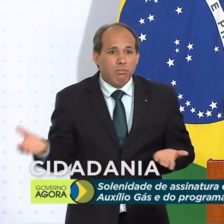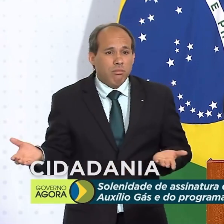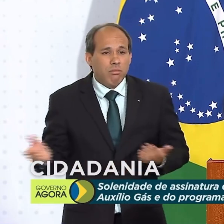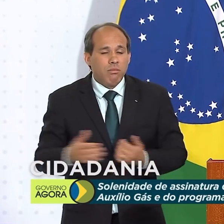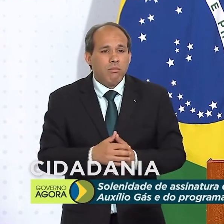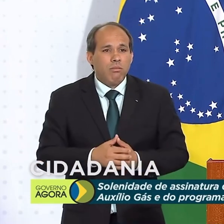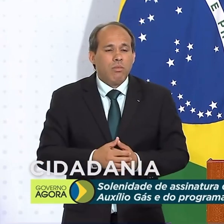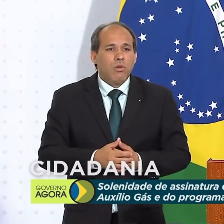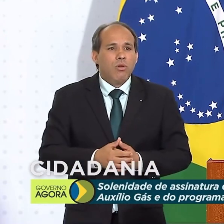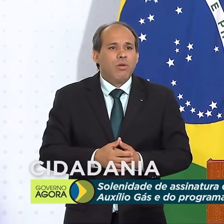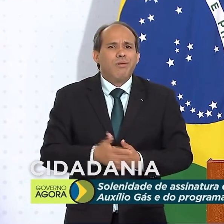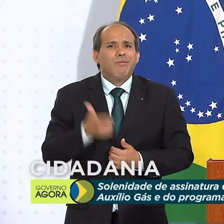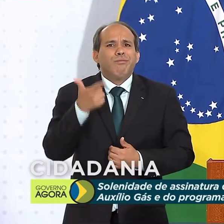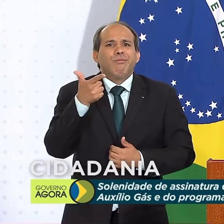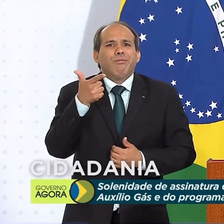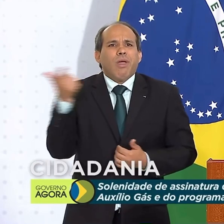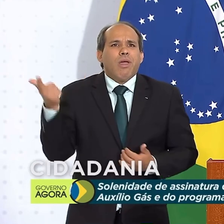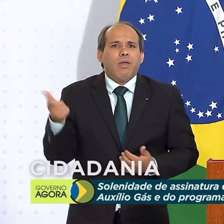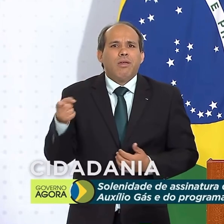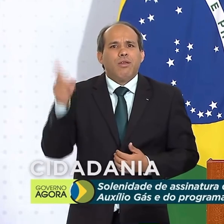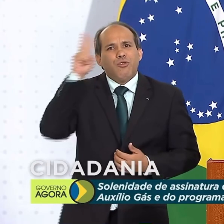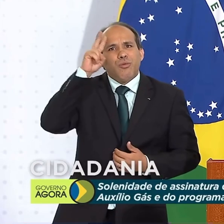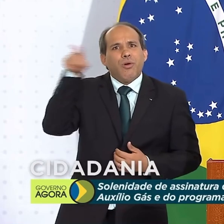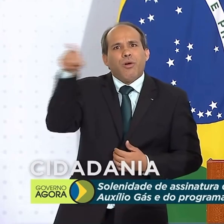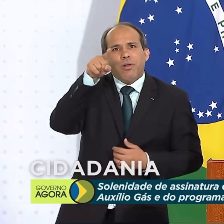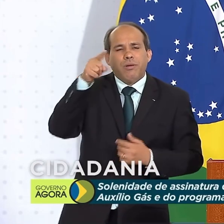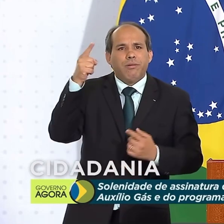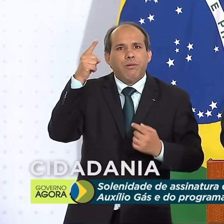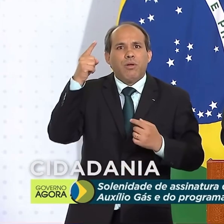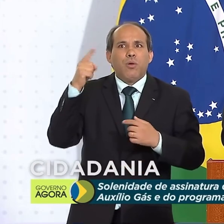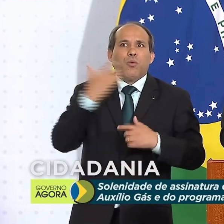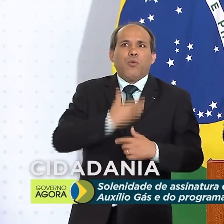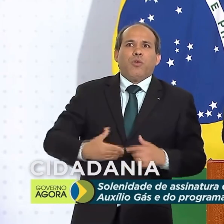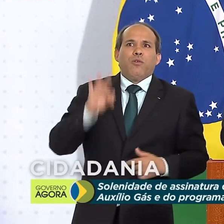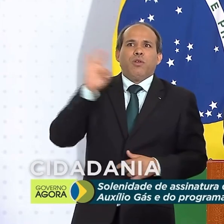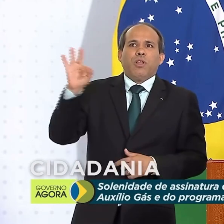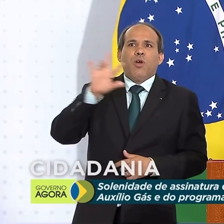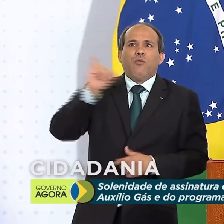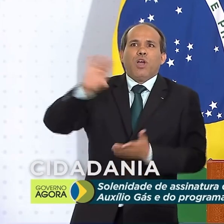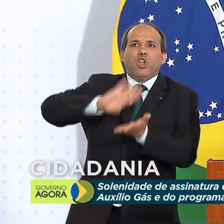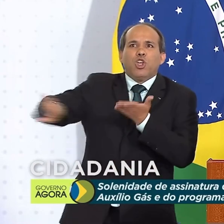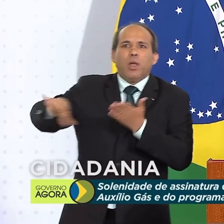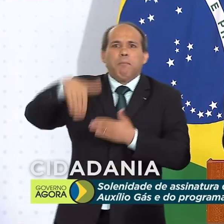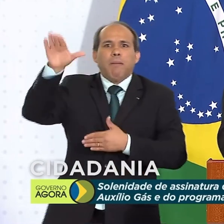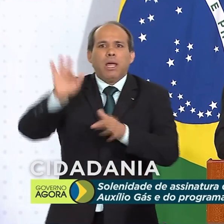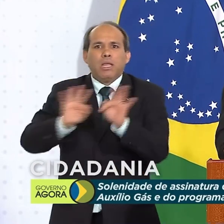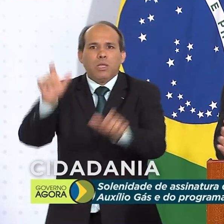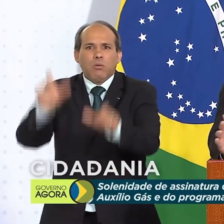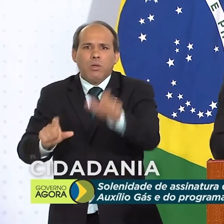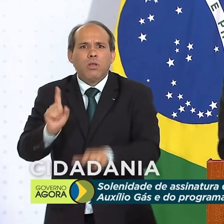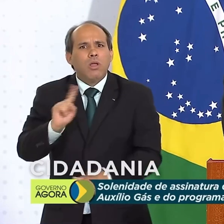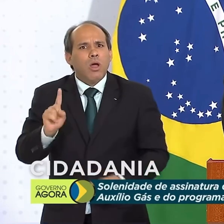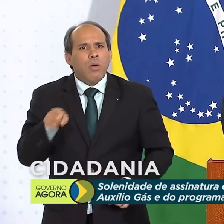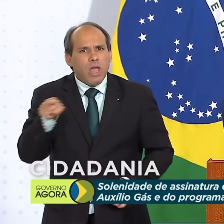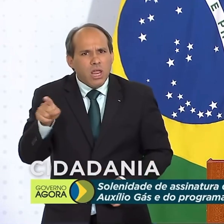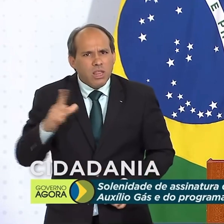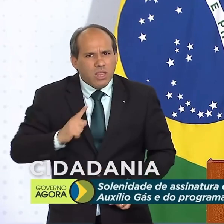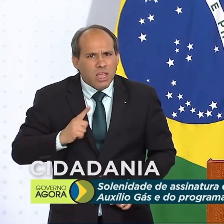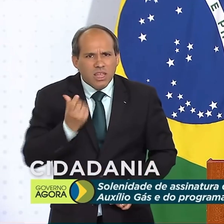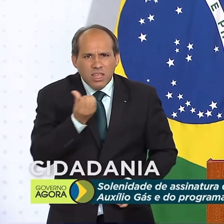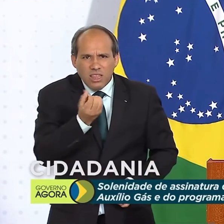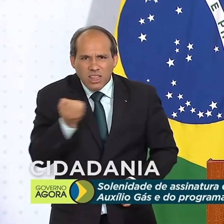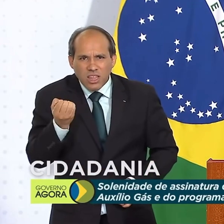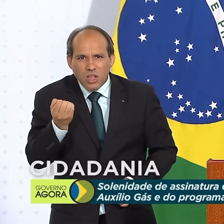Não existe aquela história que o governo federal vai deixar de fora os mais humildes. Não, os mais humildes não têm 600 mil para receber.